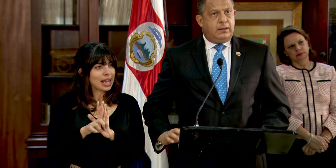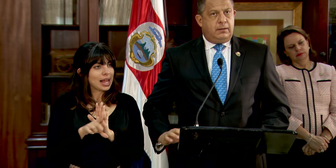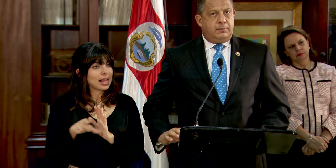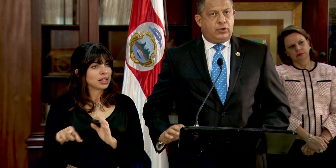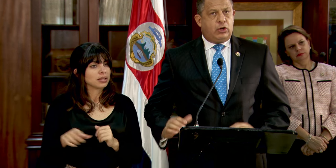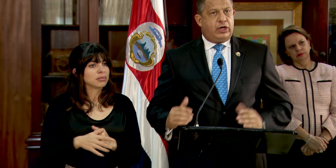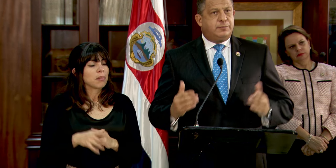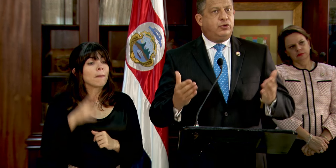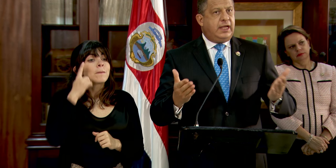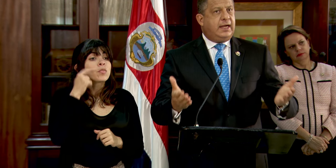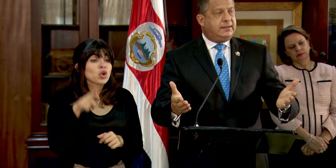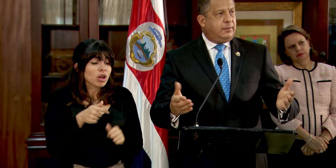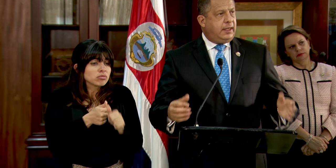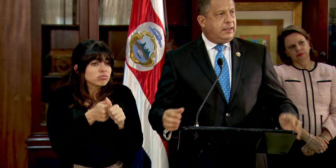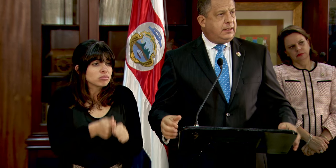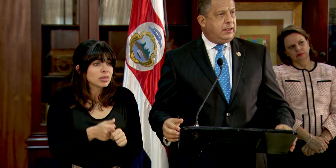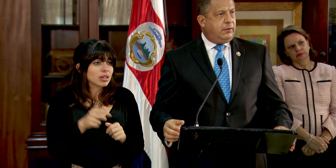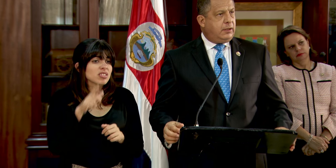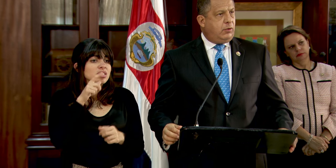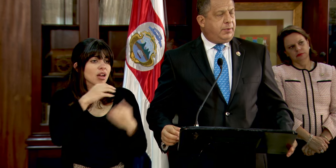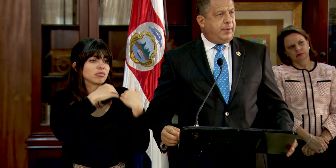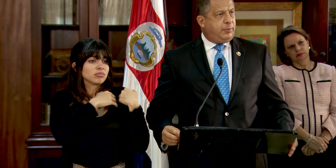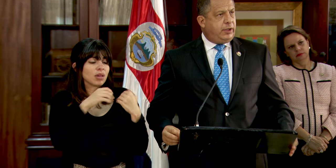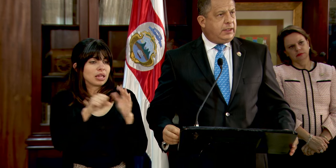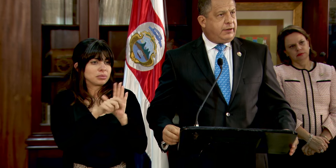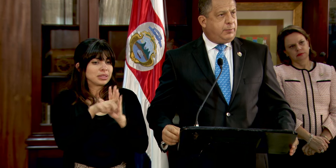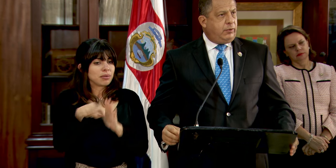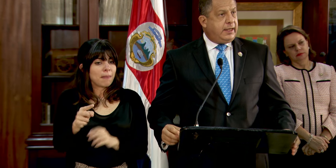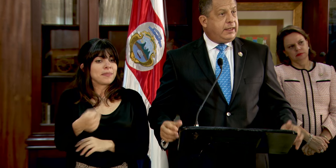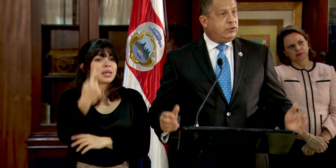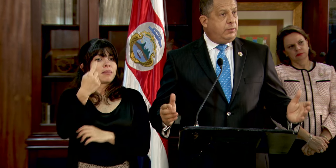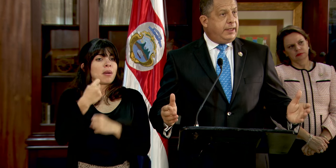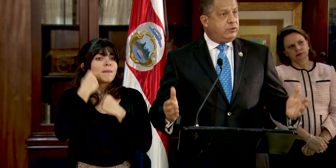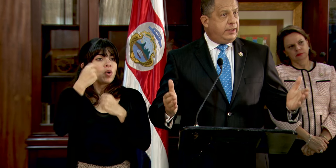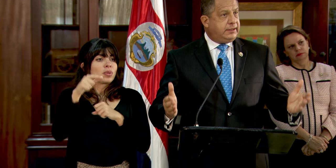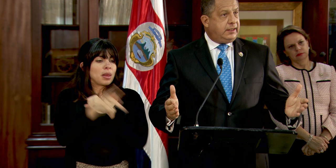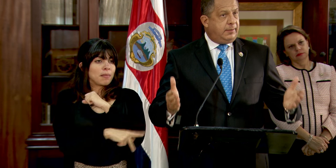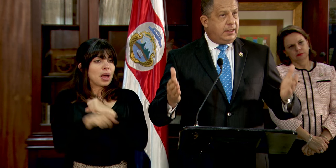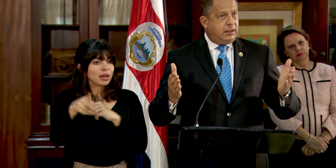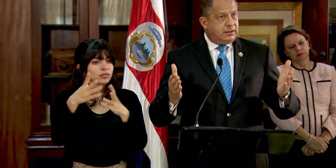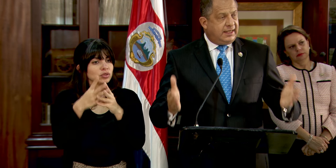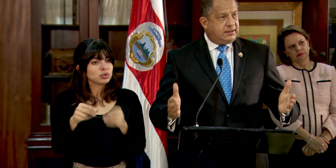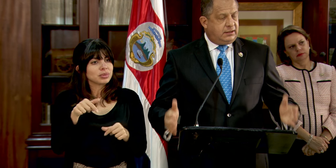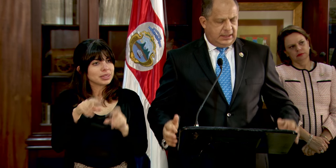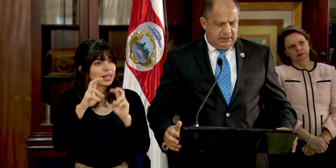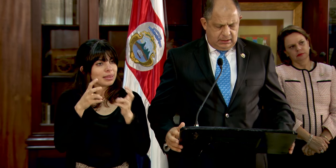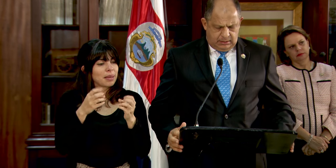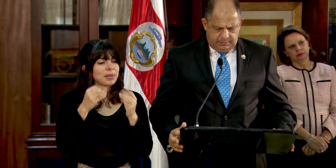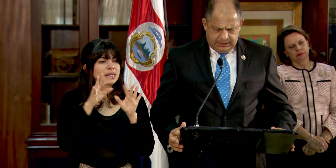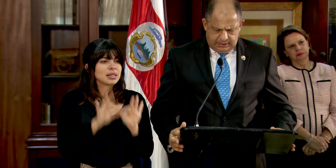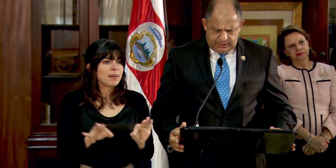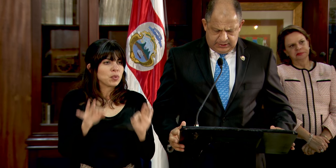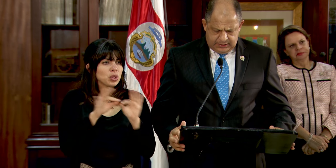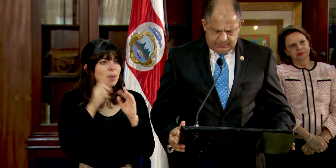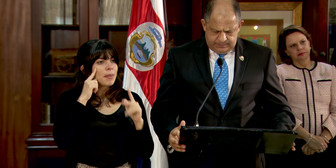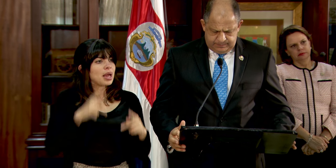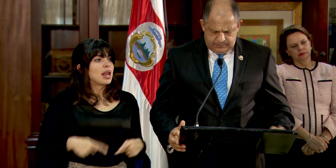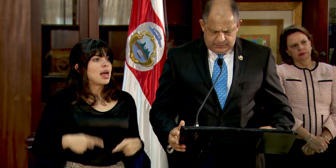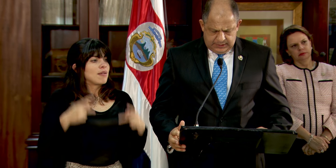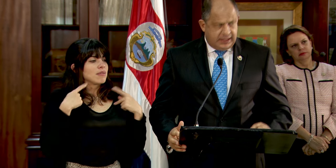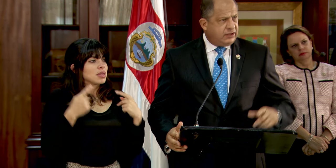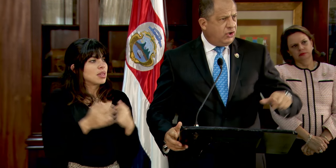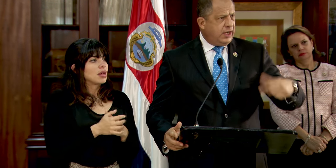porque correspondía a la Asamblea Legislativa como primer poder de la República resolver sobre este tema tan central para la vida